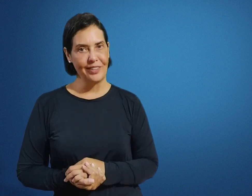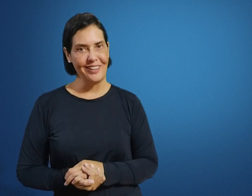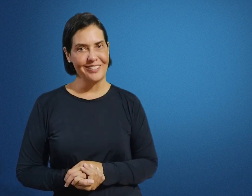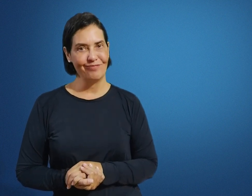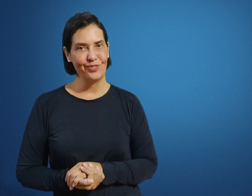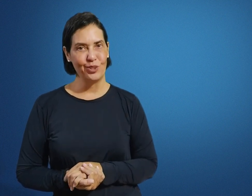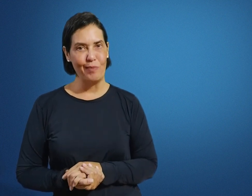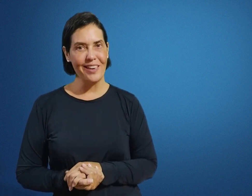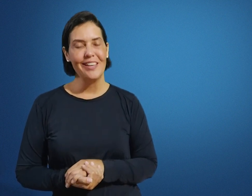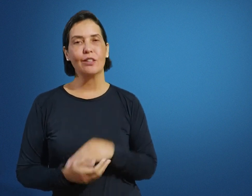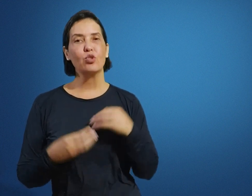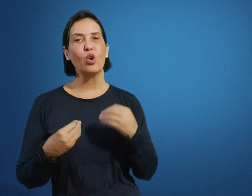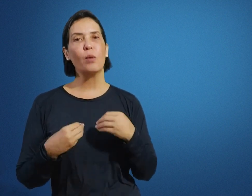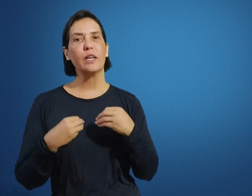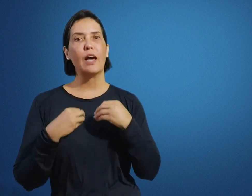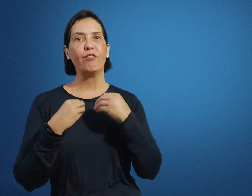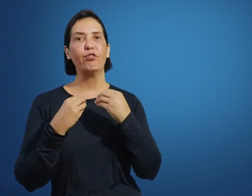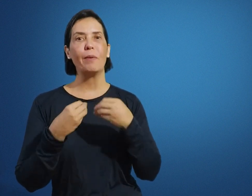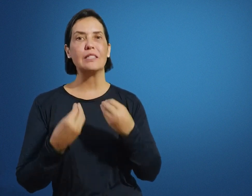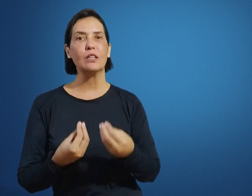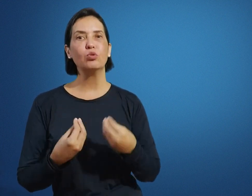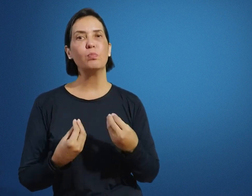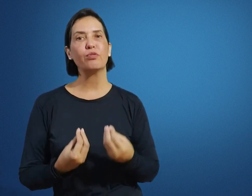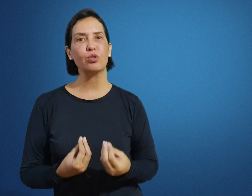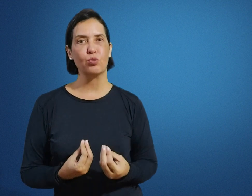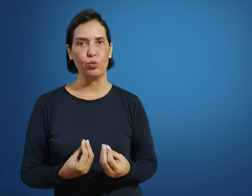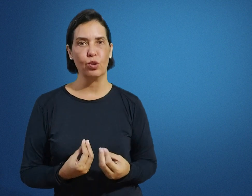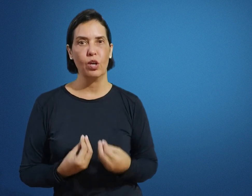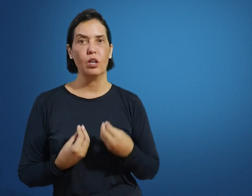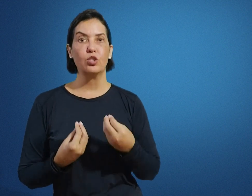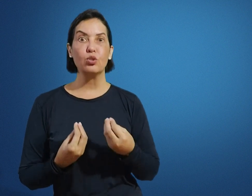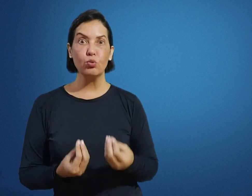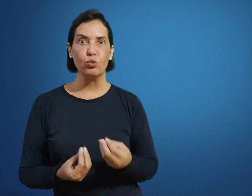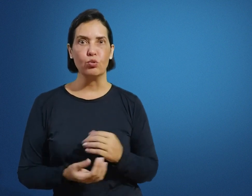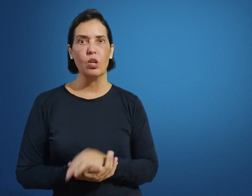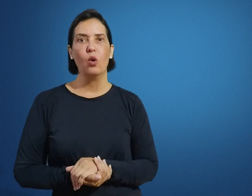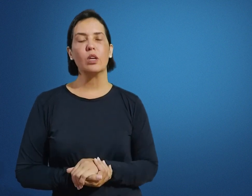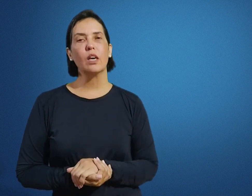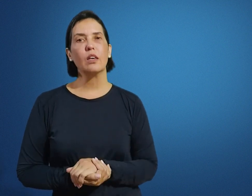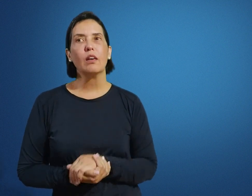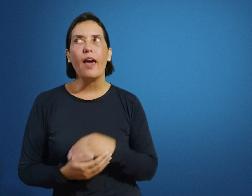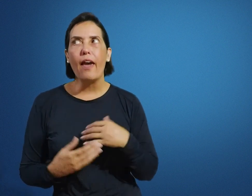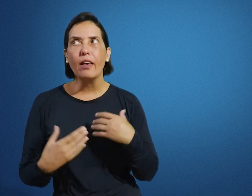3. Tudo bem? Então, sobre a formação do professor de surdos, o que é é